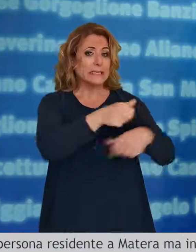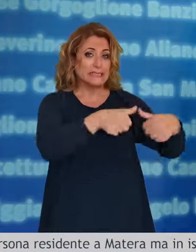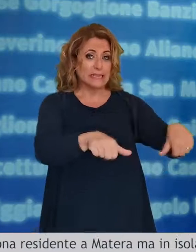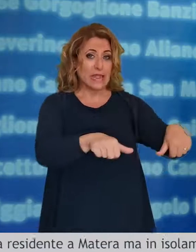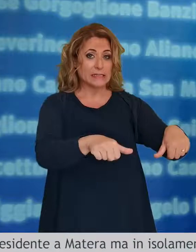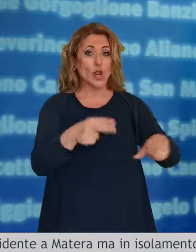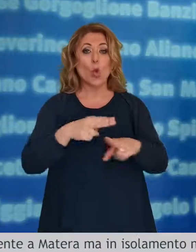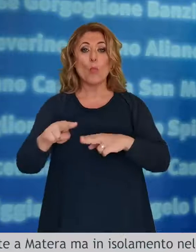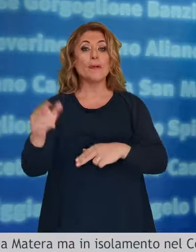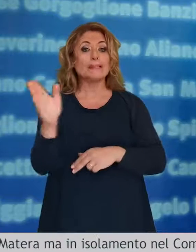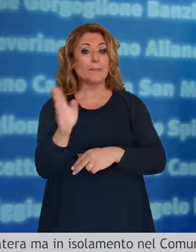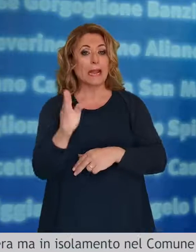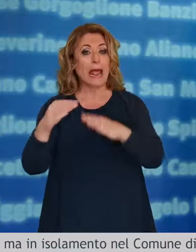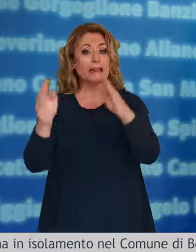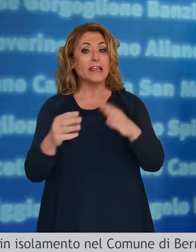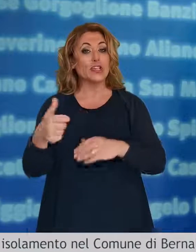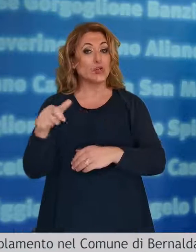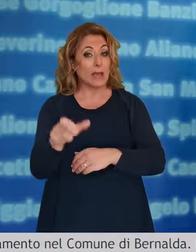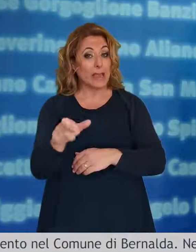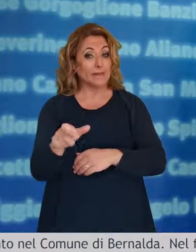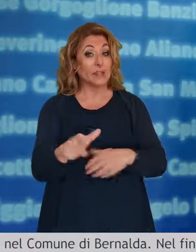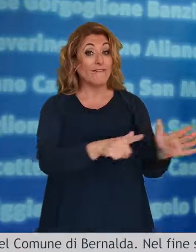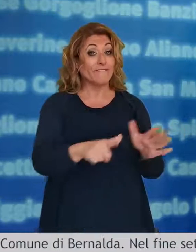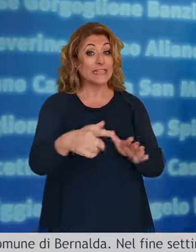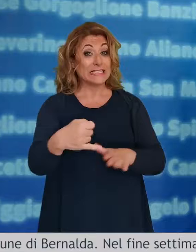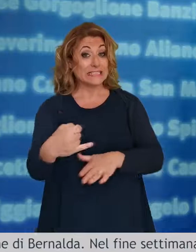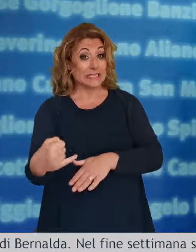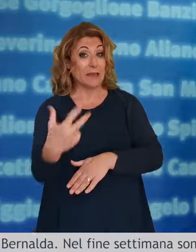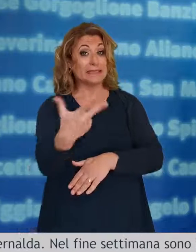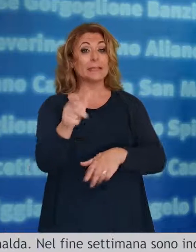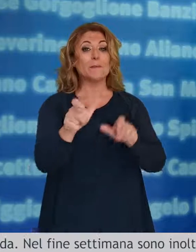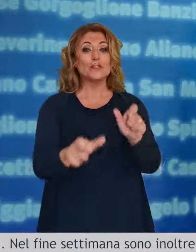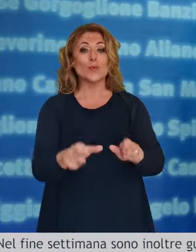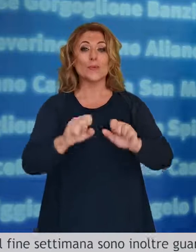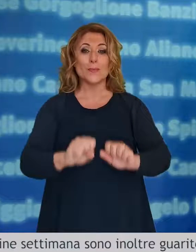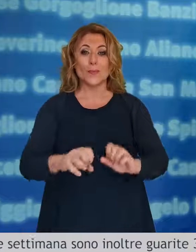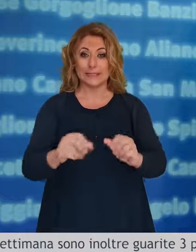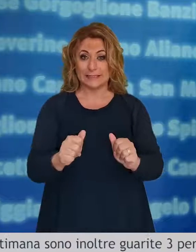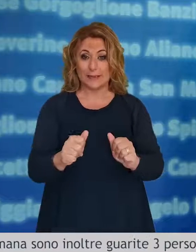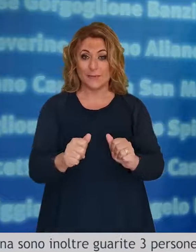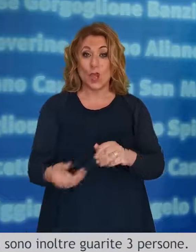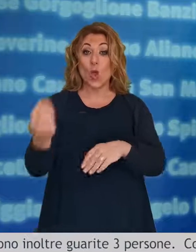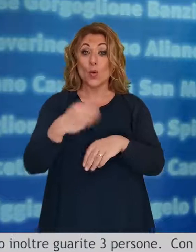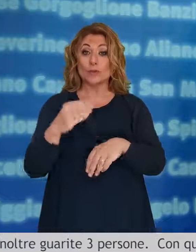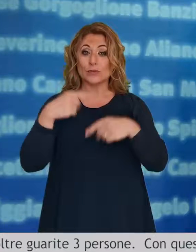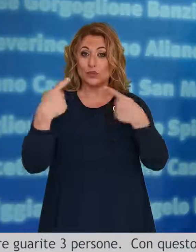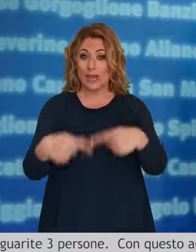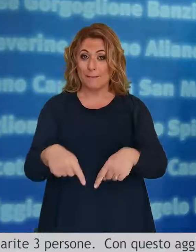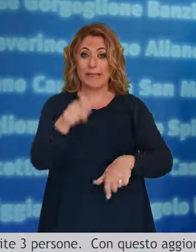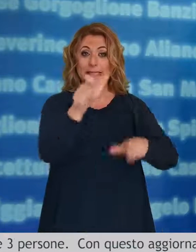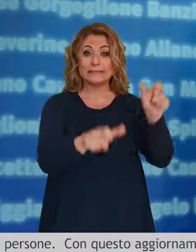ma in isolamento nel comune di Bernalda. Nel fine settimana sono inoltre guarite tre persone. Con questo